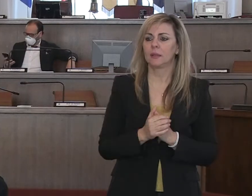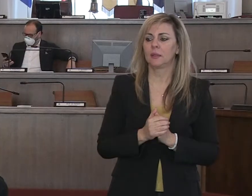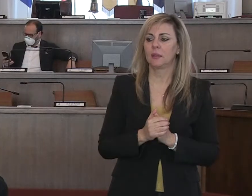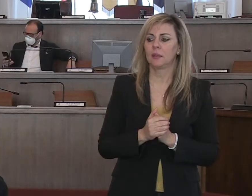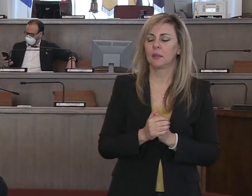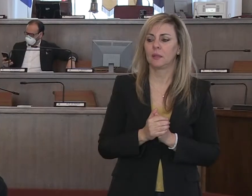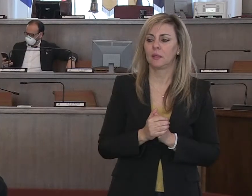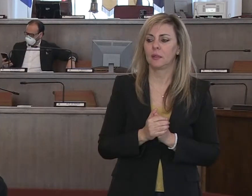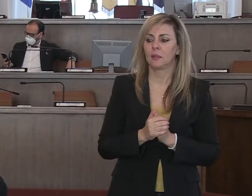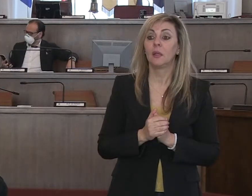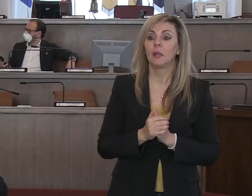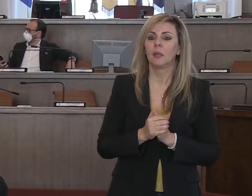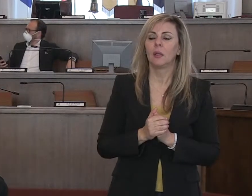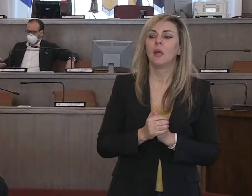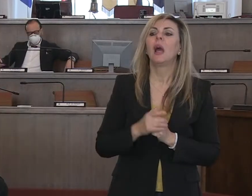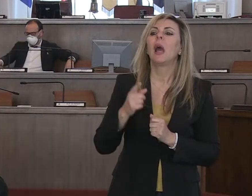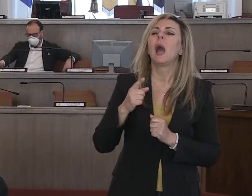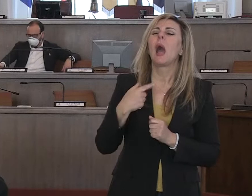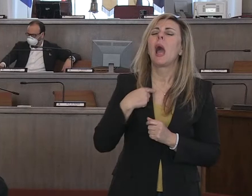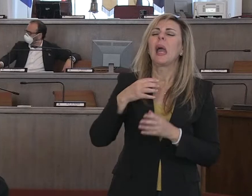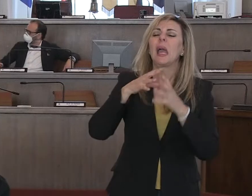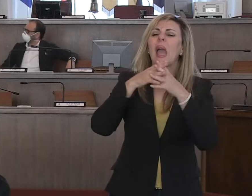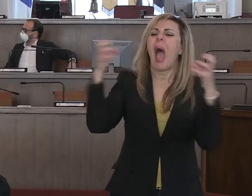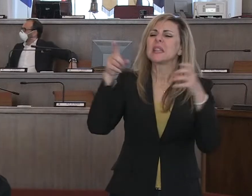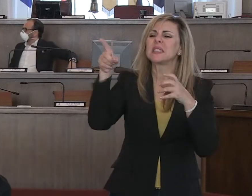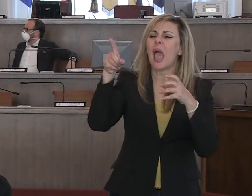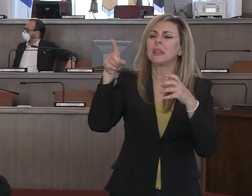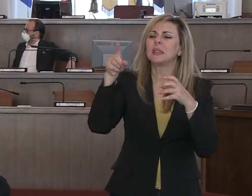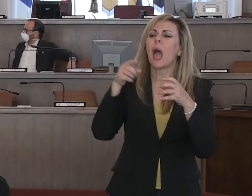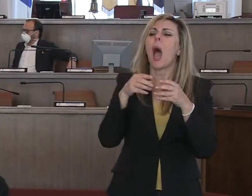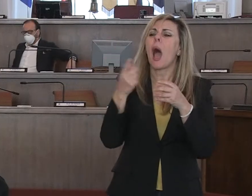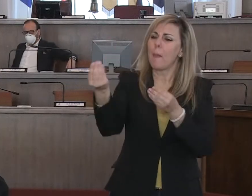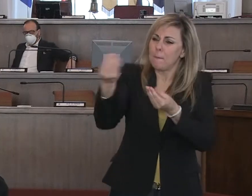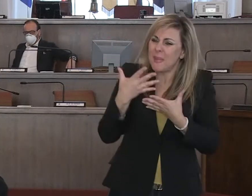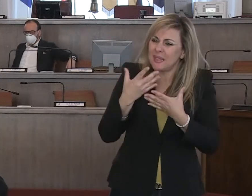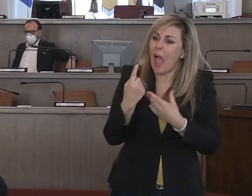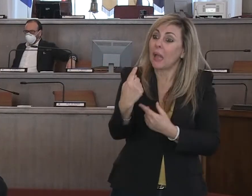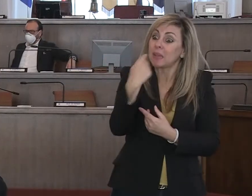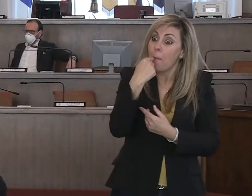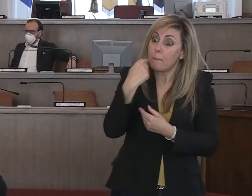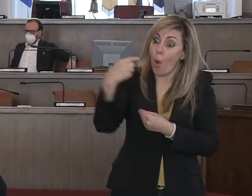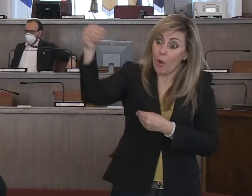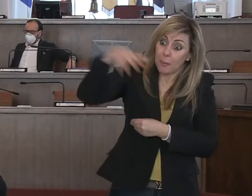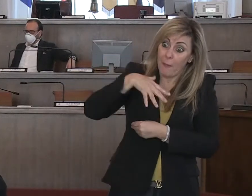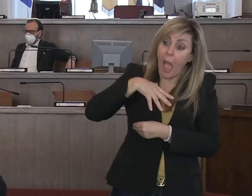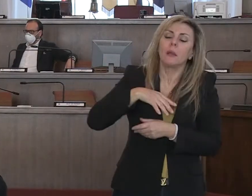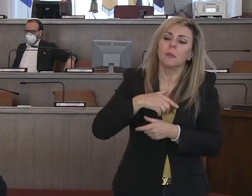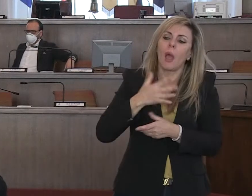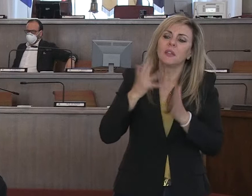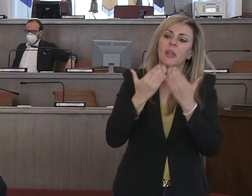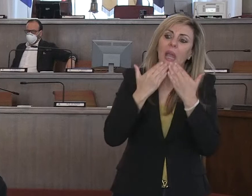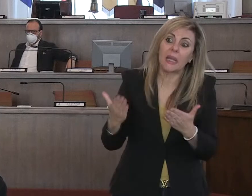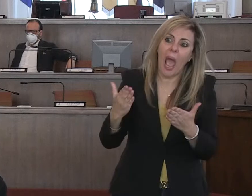Convenzione, con l'Istituto Zooprofilattico possiamo fare un maggior numero di tamponi. Come ha